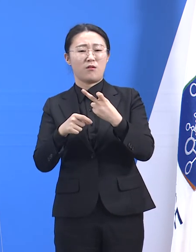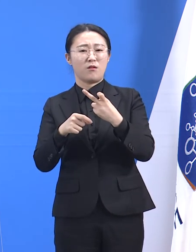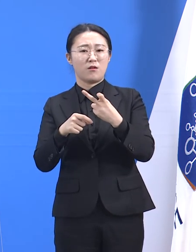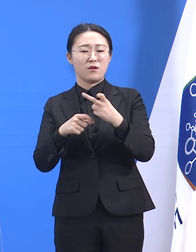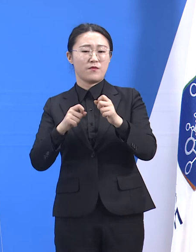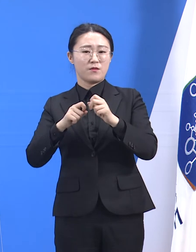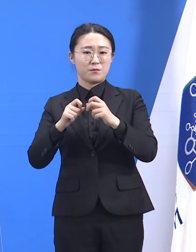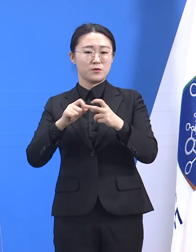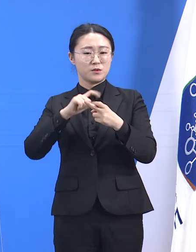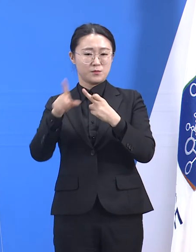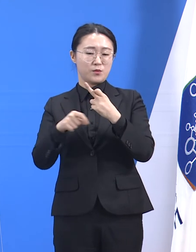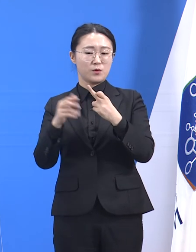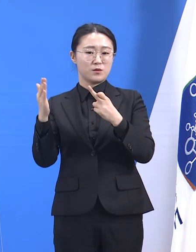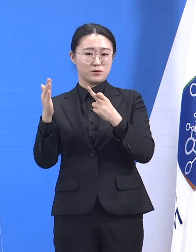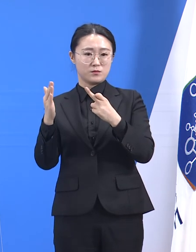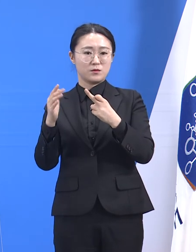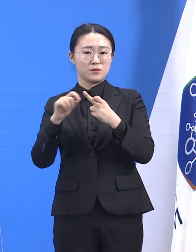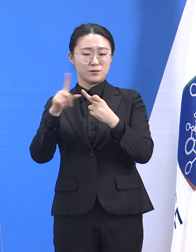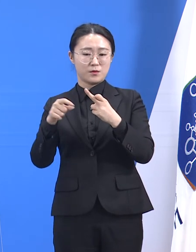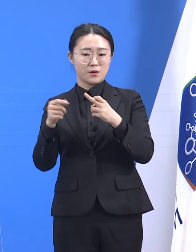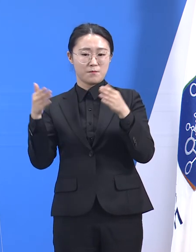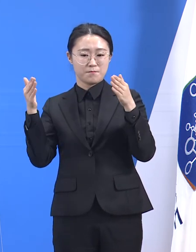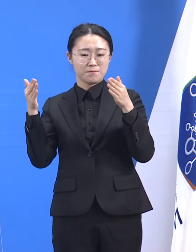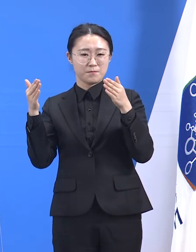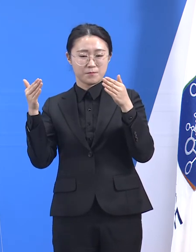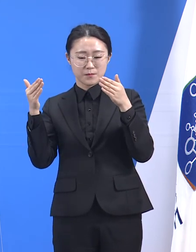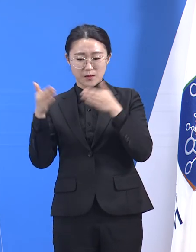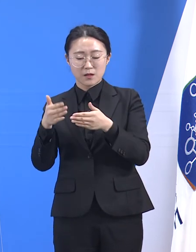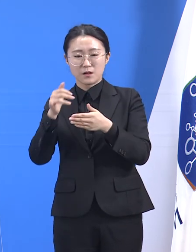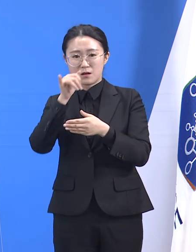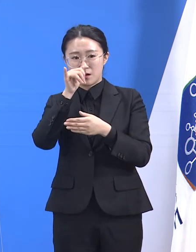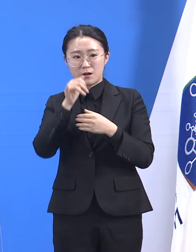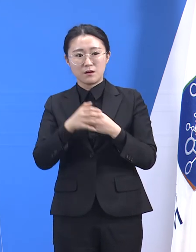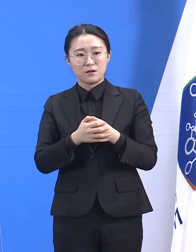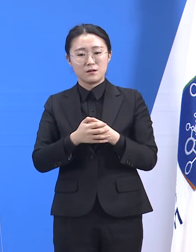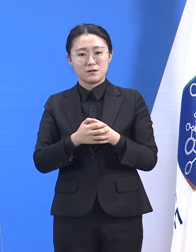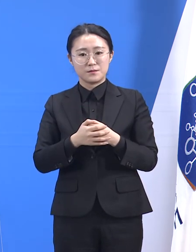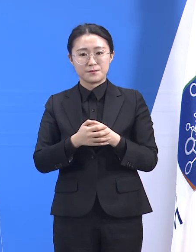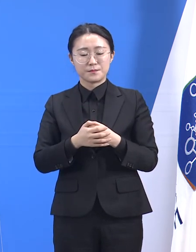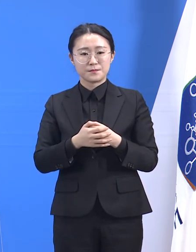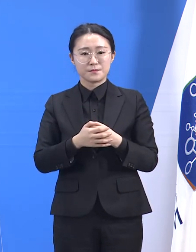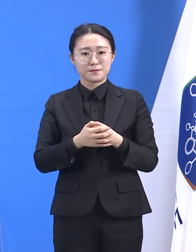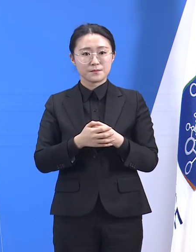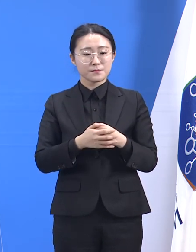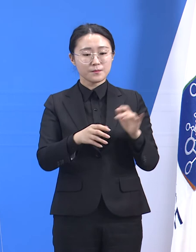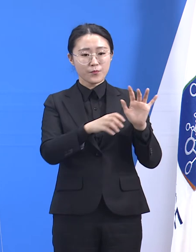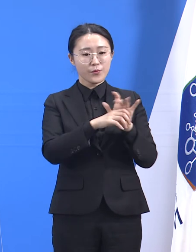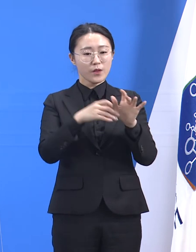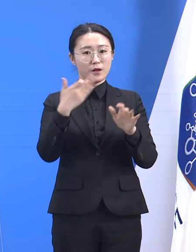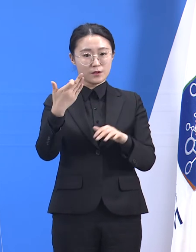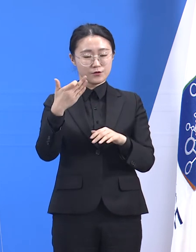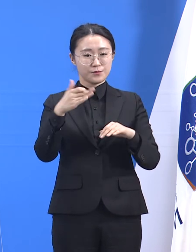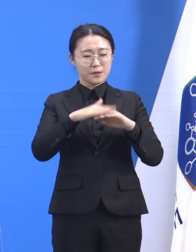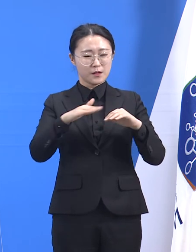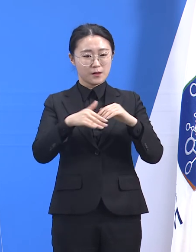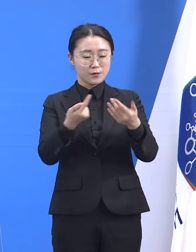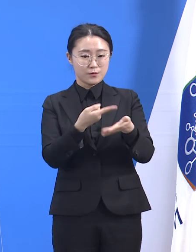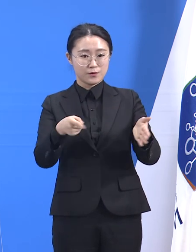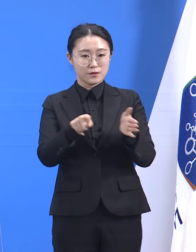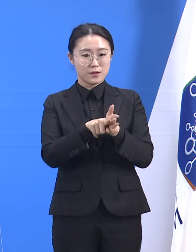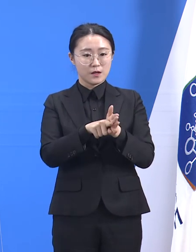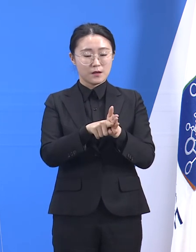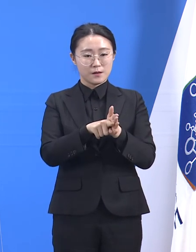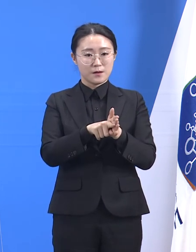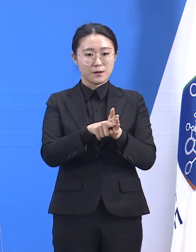견뎌내었는지를 짐작할 수 있게 합니다. 코로나19에 맞서기 위해 감염병 전담병원의